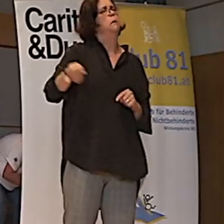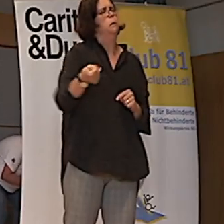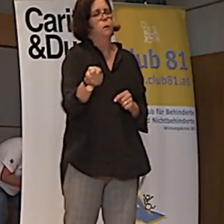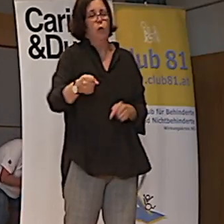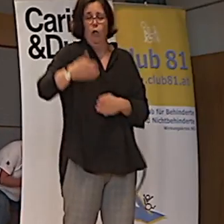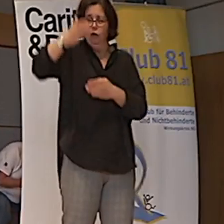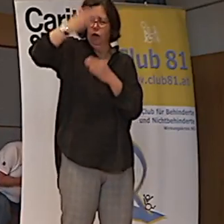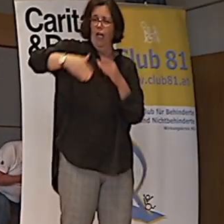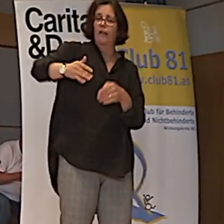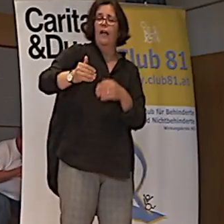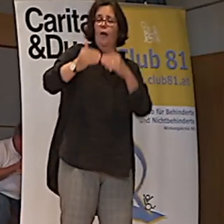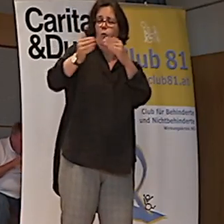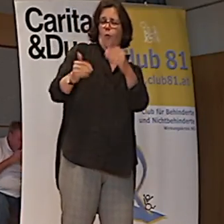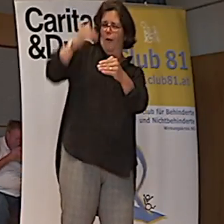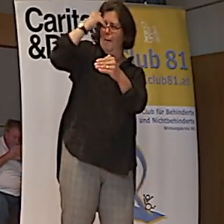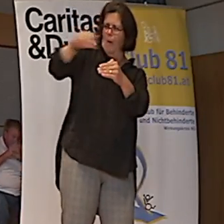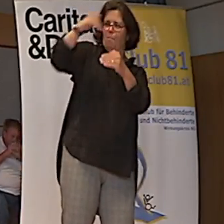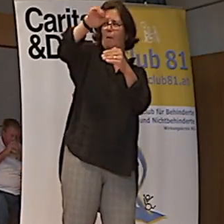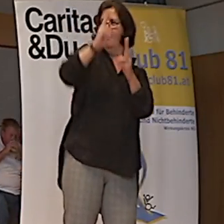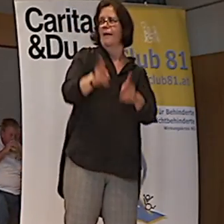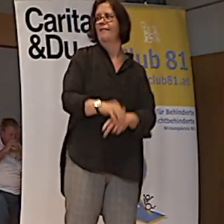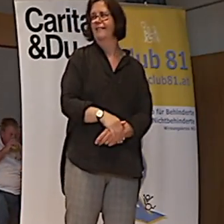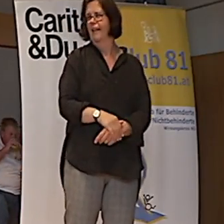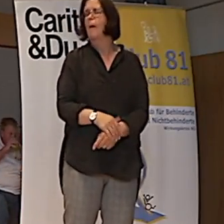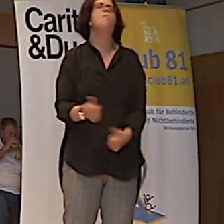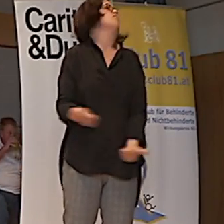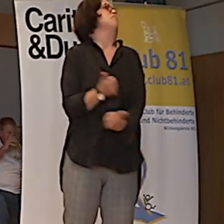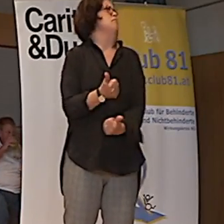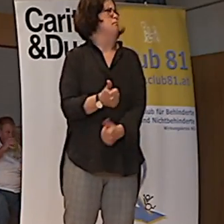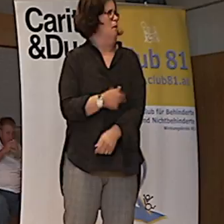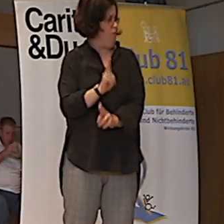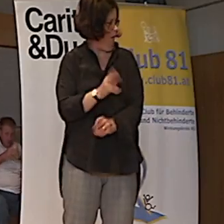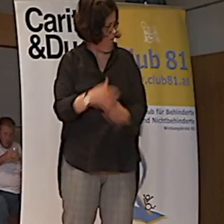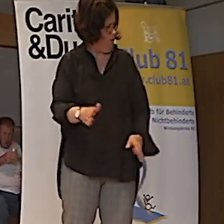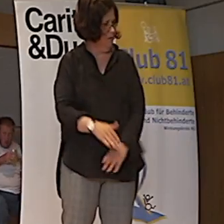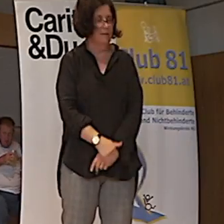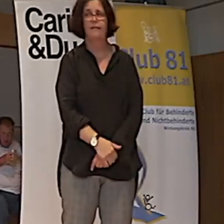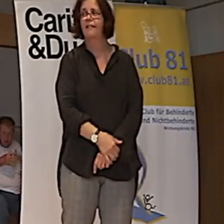und schneide jede Kurve länger als jede andere. Okay? Also ich bin gut.